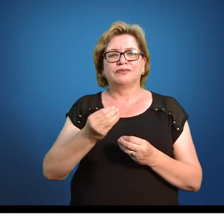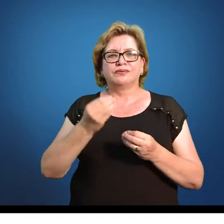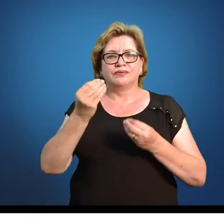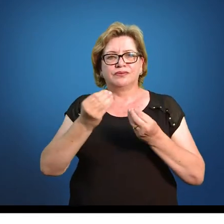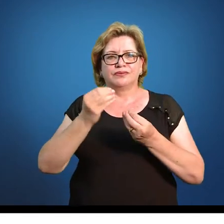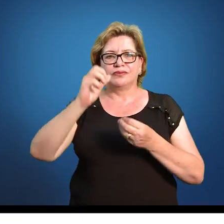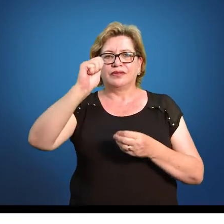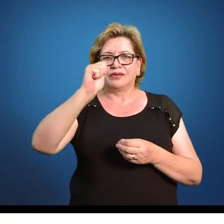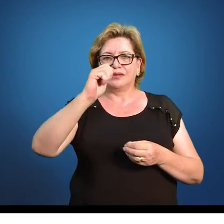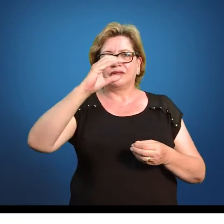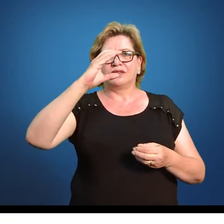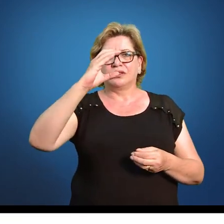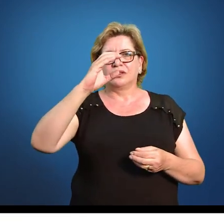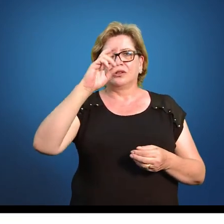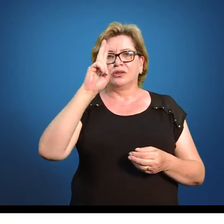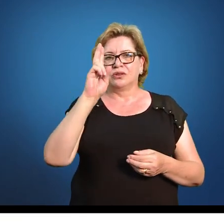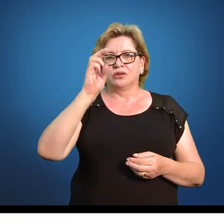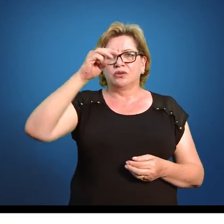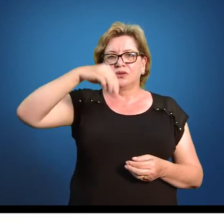acumulada.